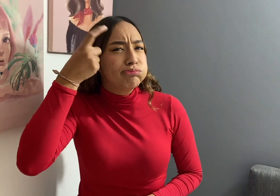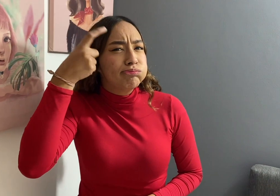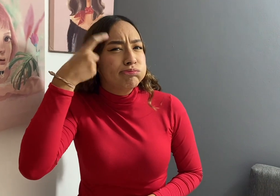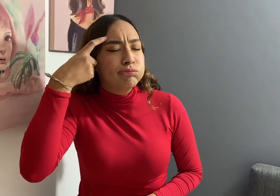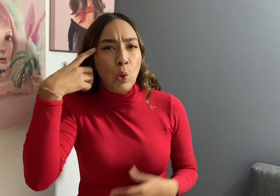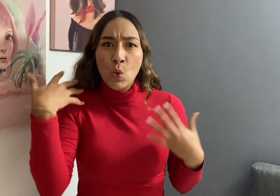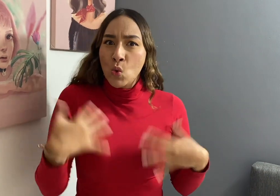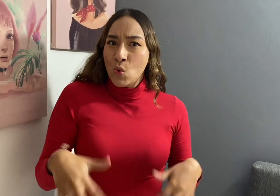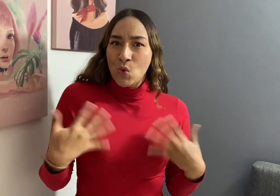Inteligentes